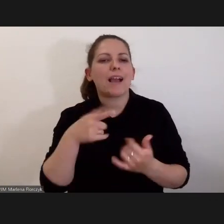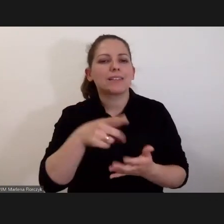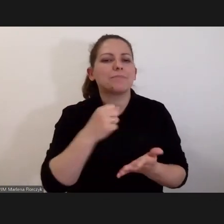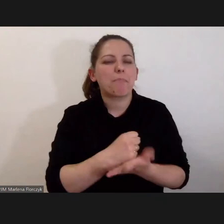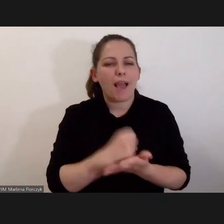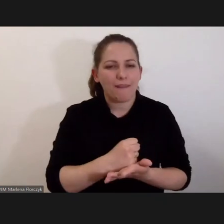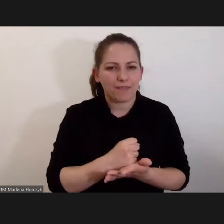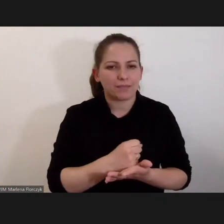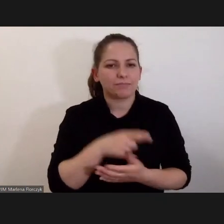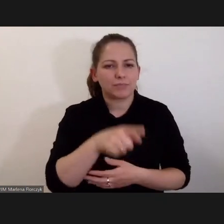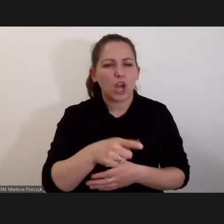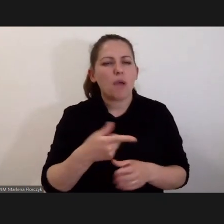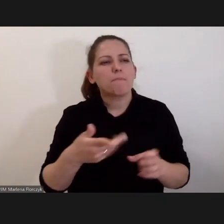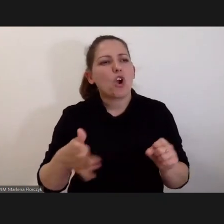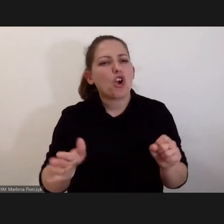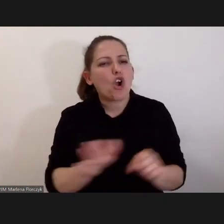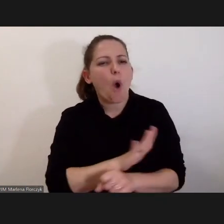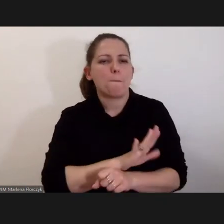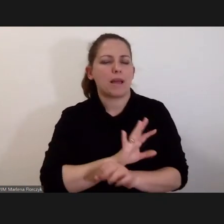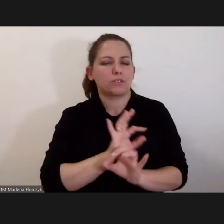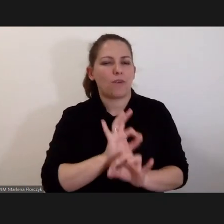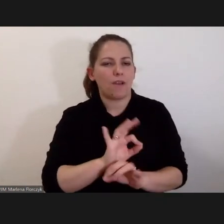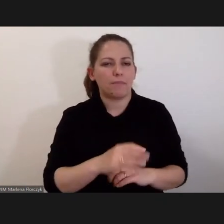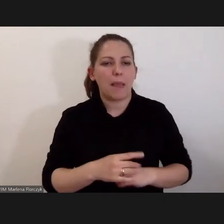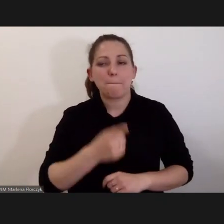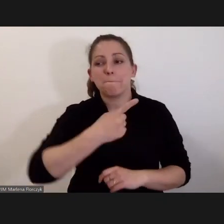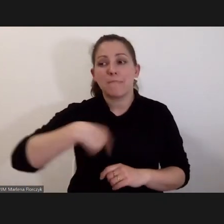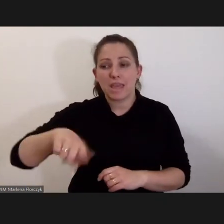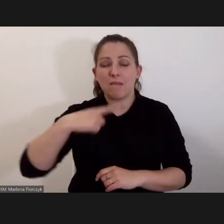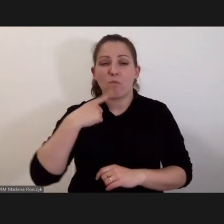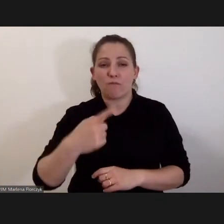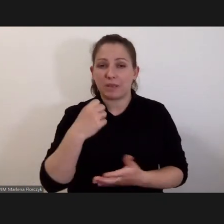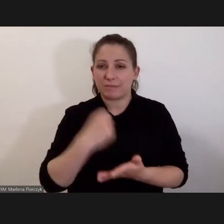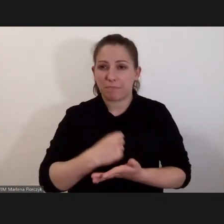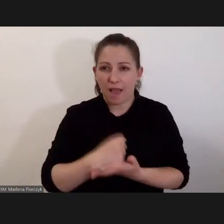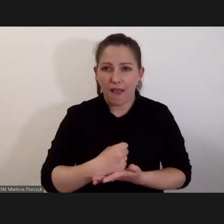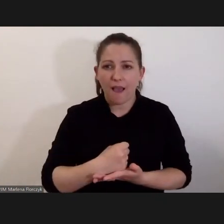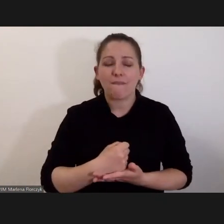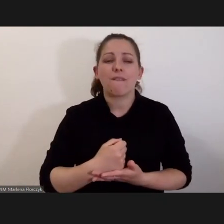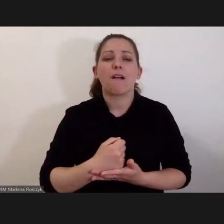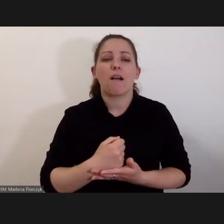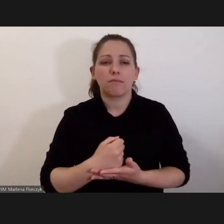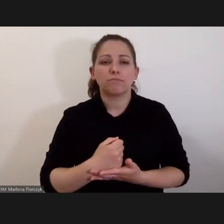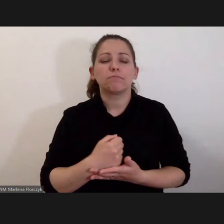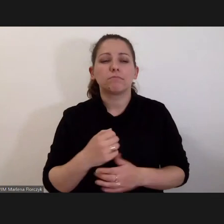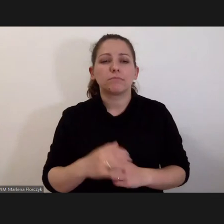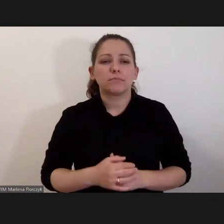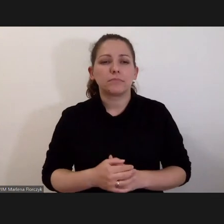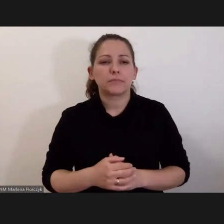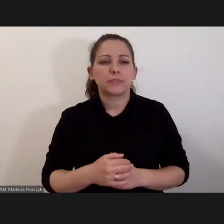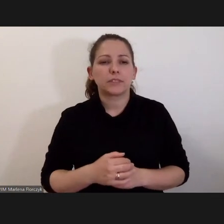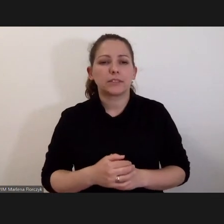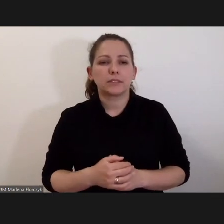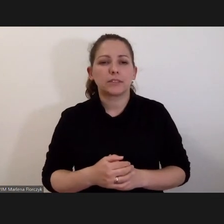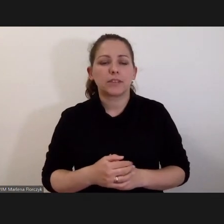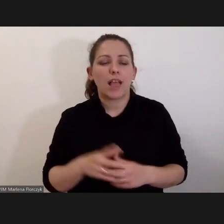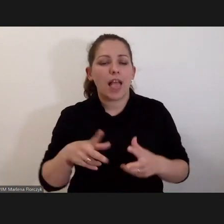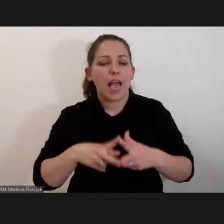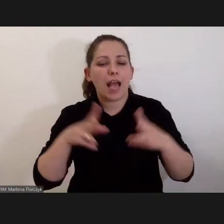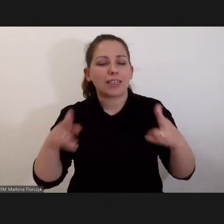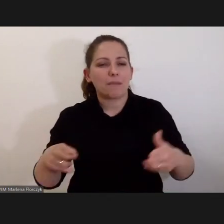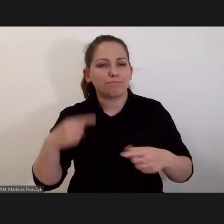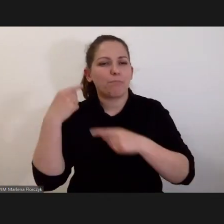sprawy, na ich kompleksowość. My mówimy o sprawach, które na etapie